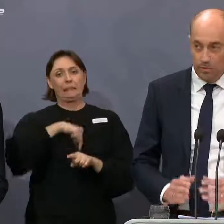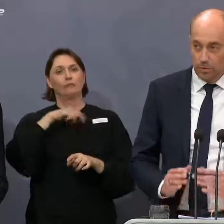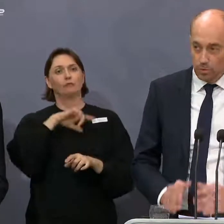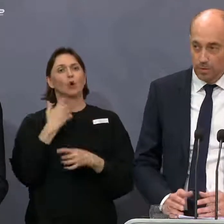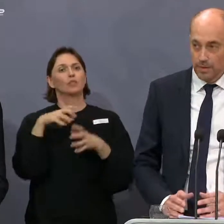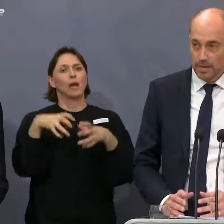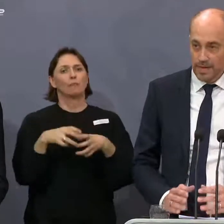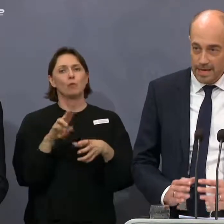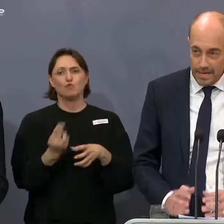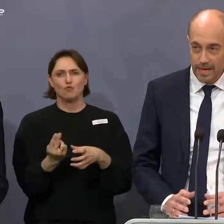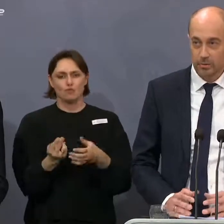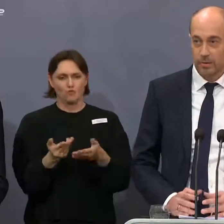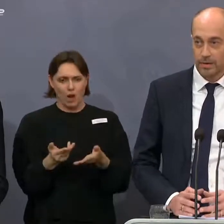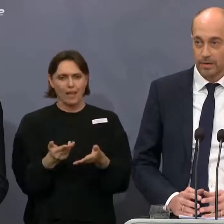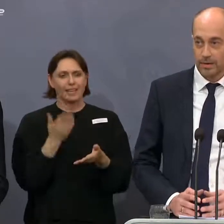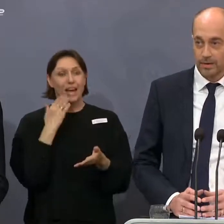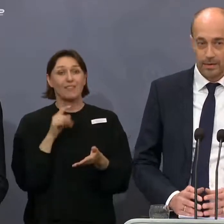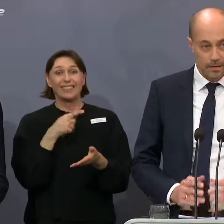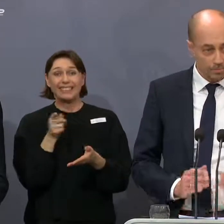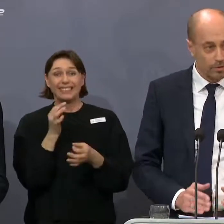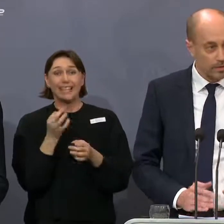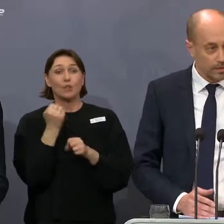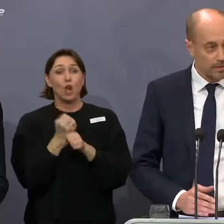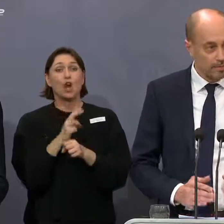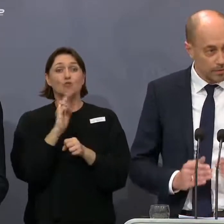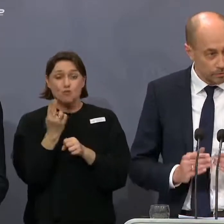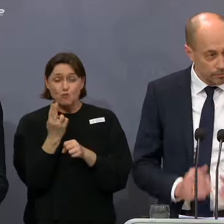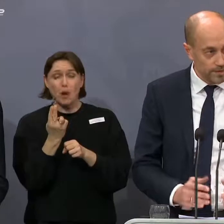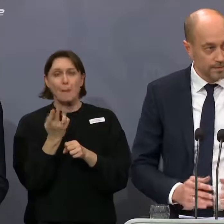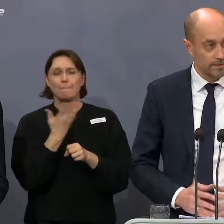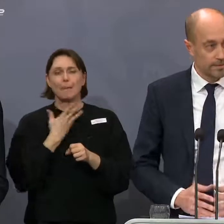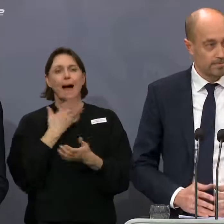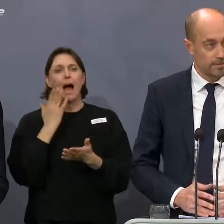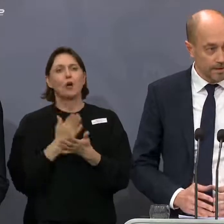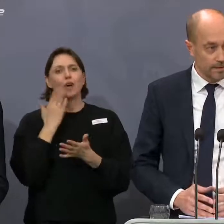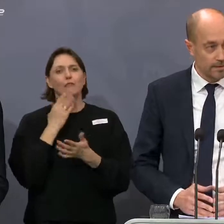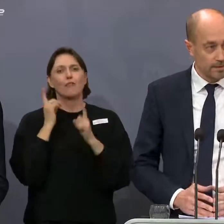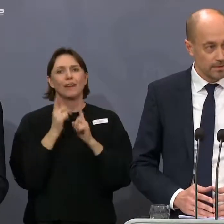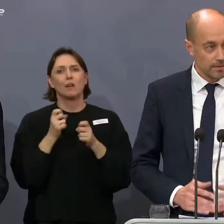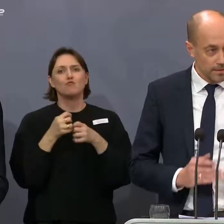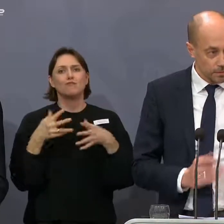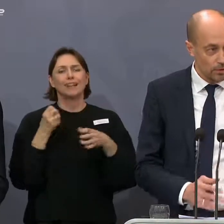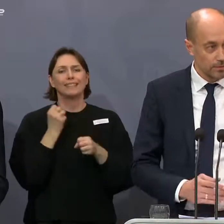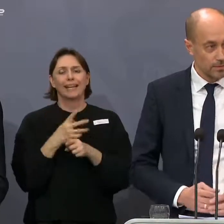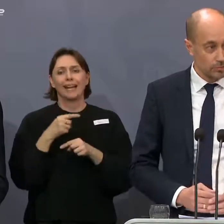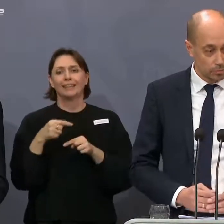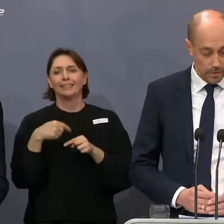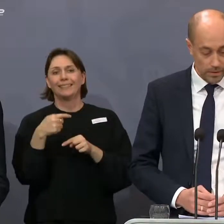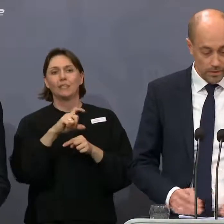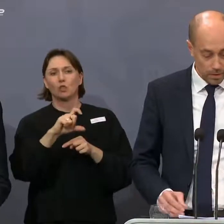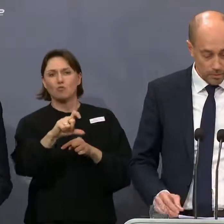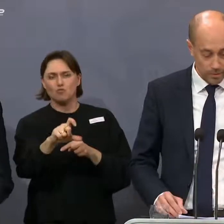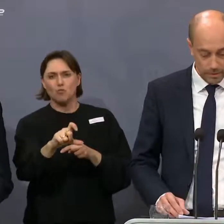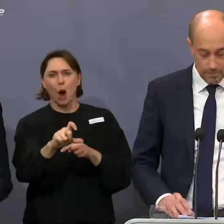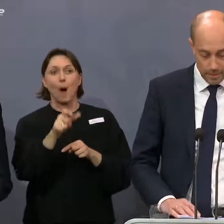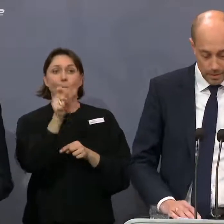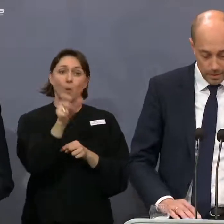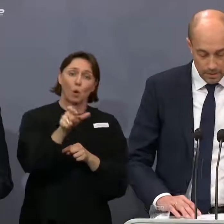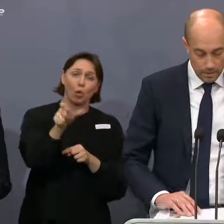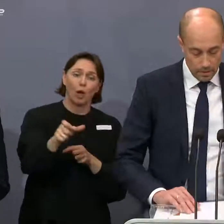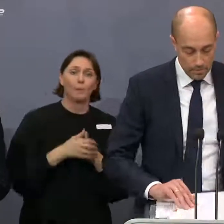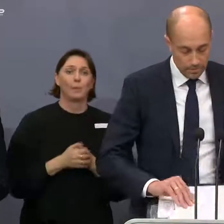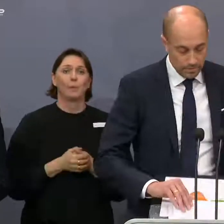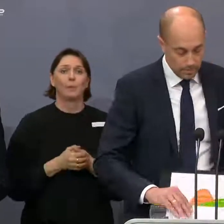vi gør nu, helt afgørende i forhold til, hvordan udviklingen vil være i de kommende uger og måneder.